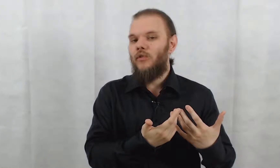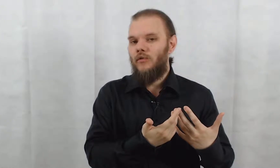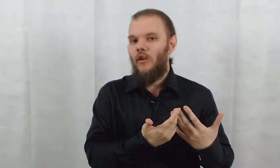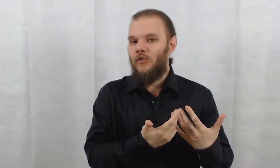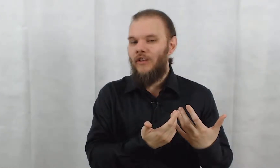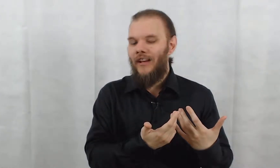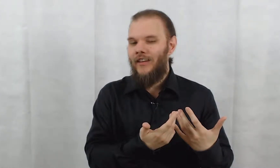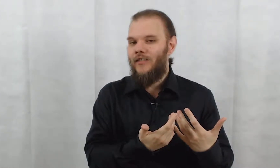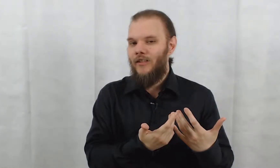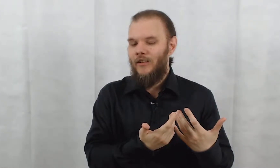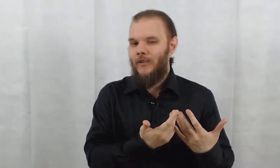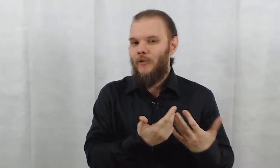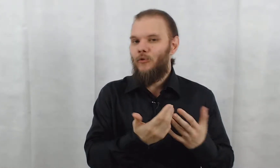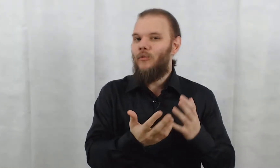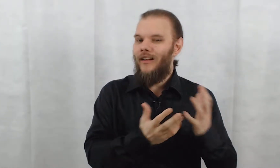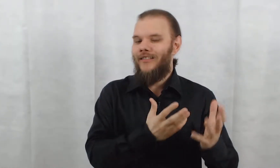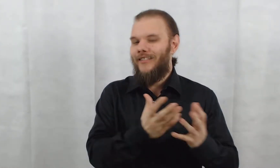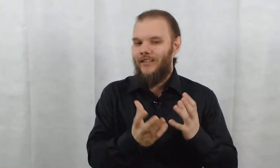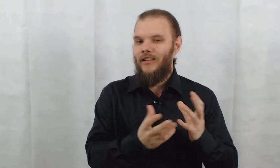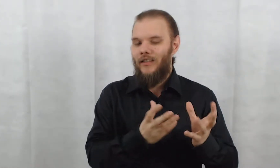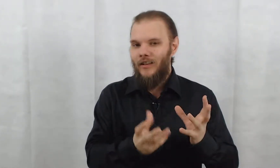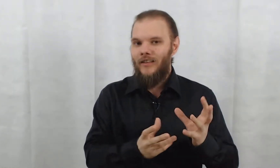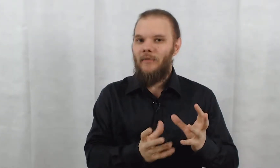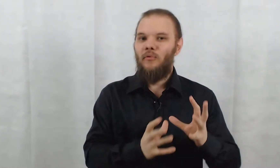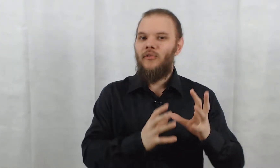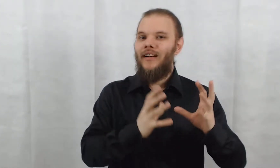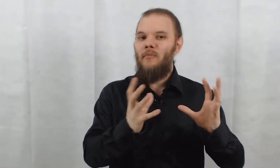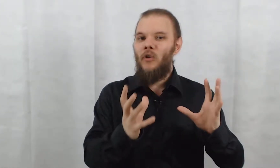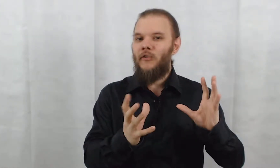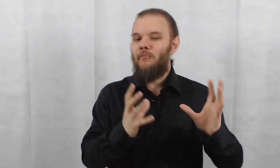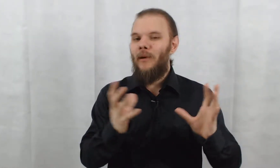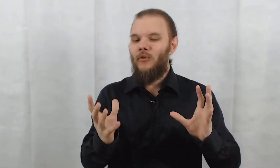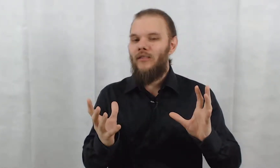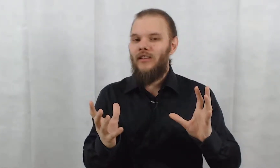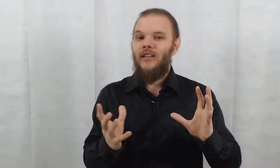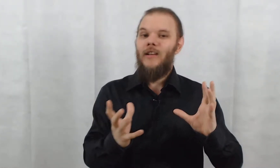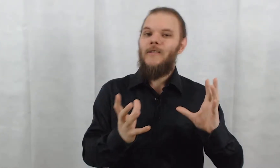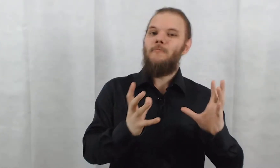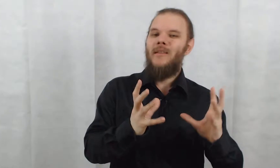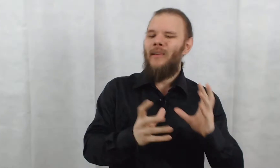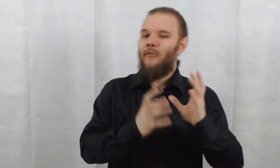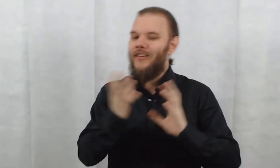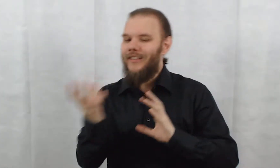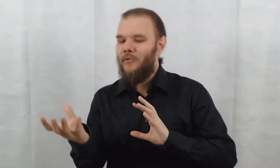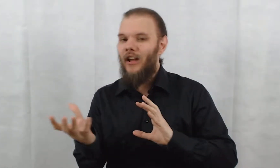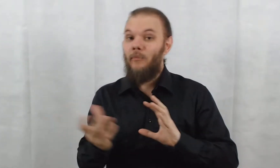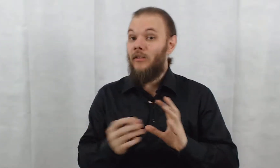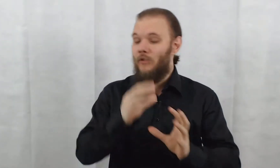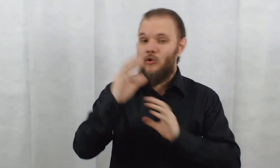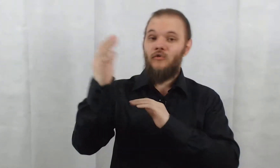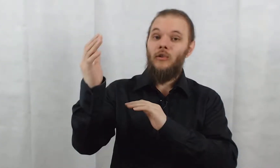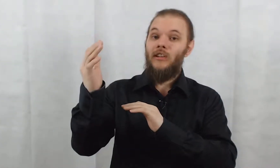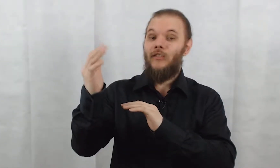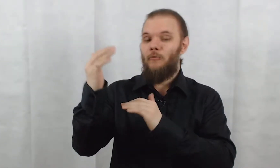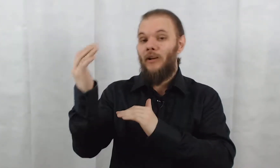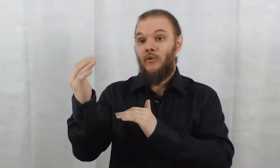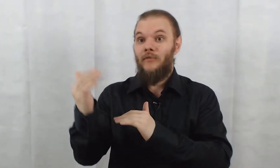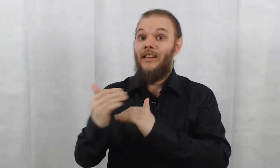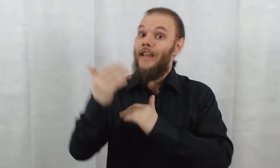Anton Arcane. Donc voilà, c'est plus la mort, c'est une part de la vie, mais parfois, ça peut déraper. Mais le Green aussi, c'est une part de la vie et